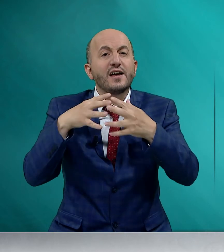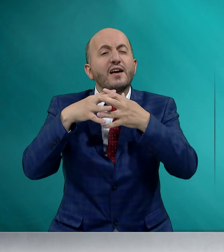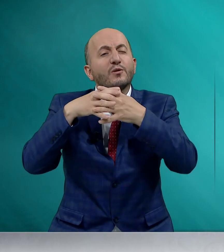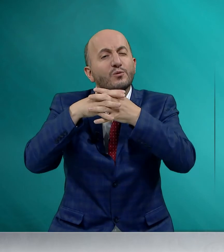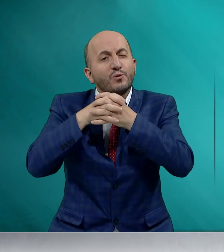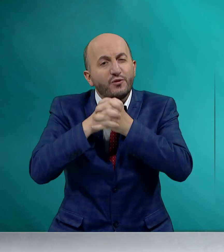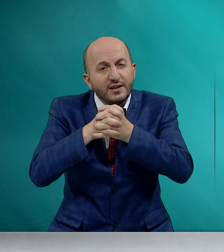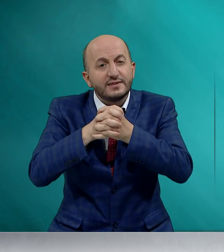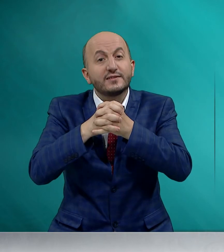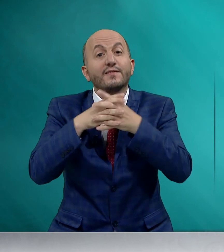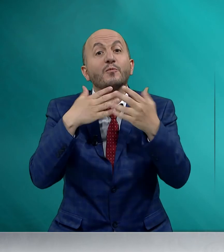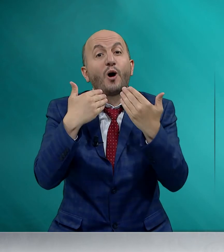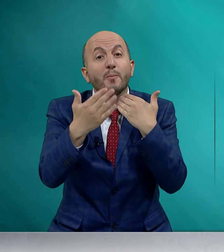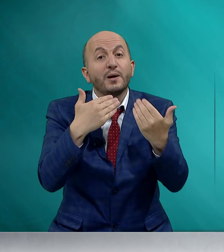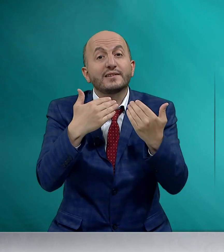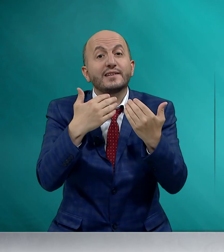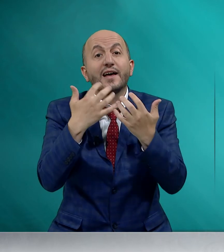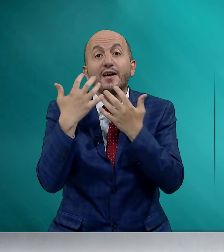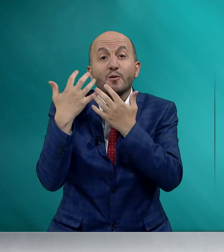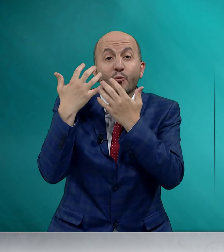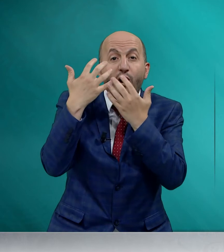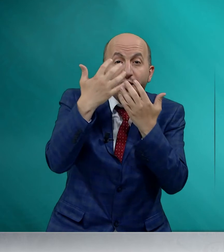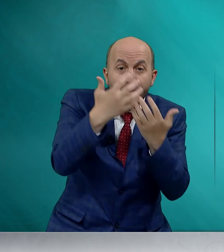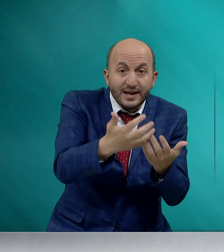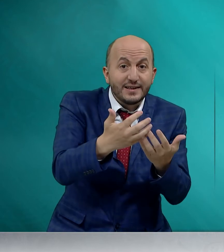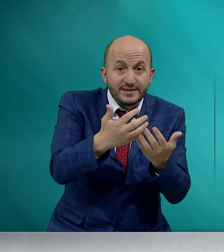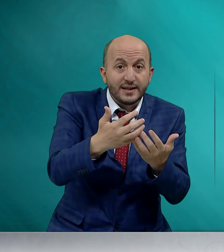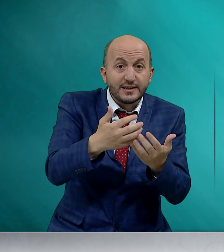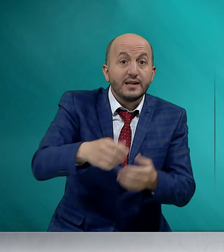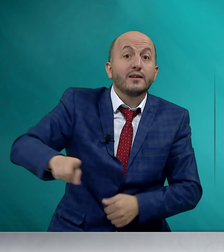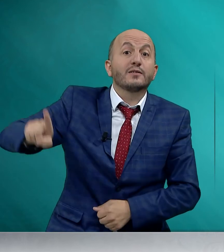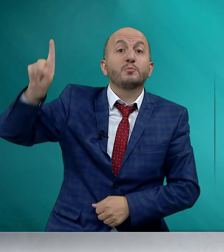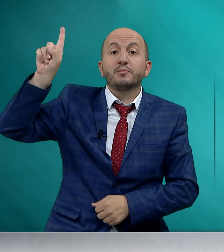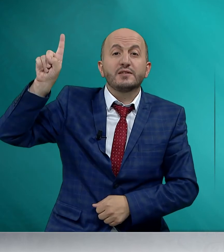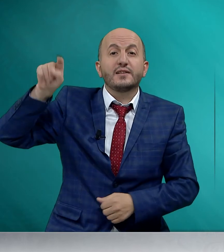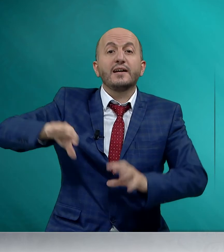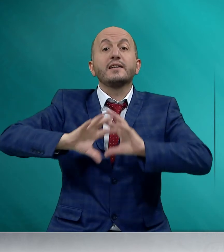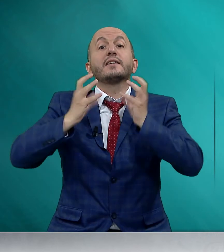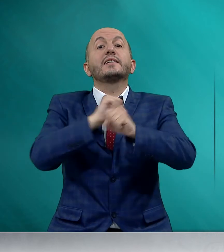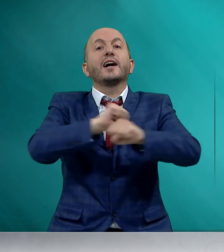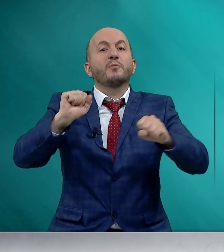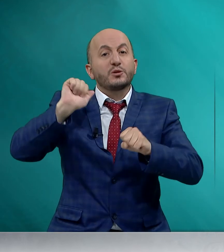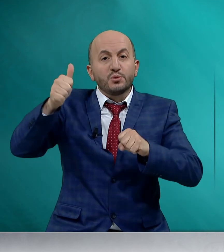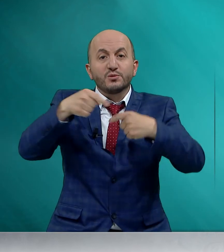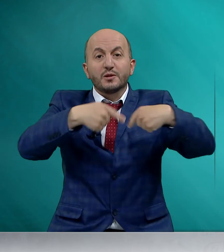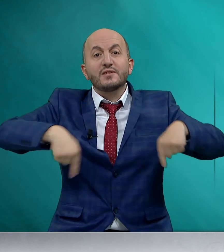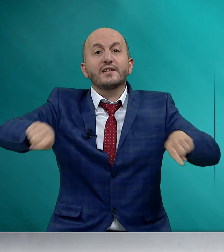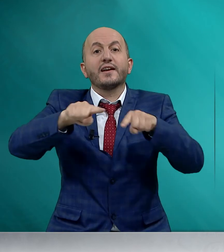ülfet ve muhabbetle muamele edersek, Rabbimiz de kıyamet gününde bizlere